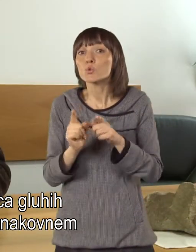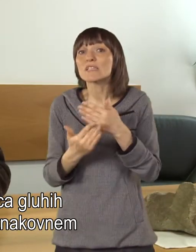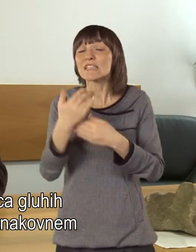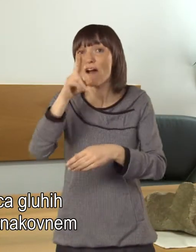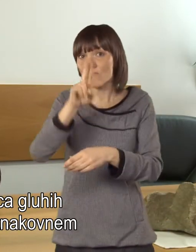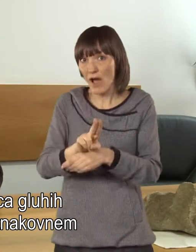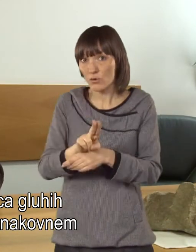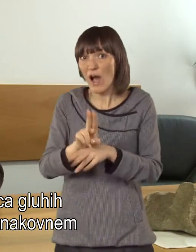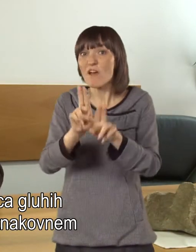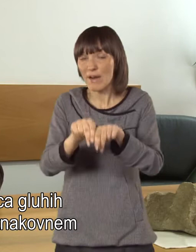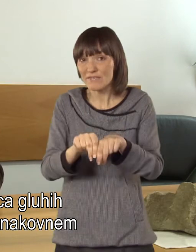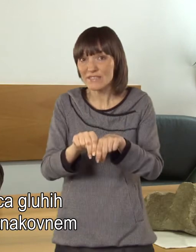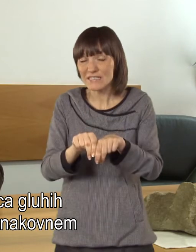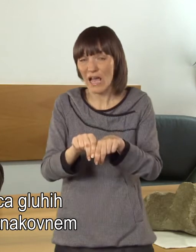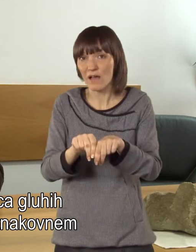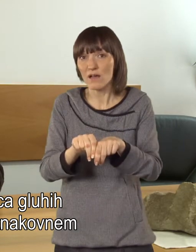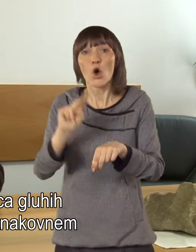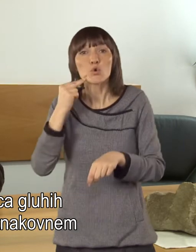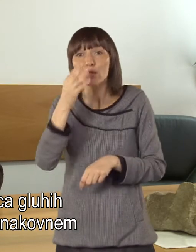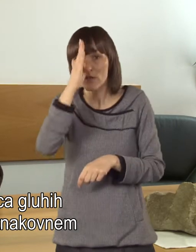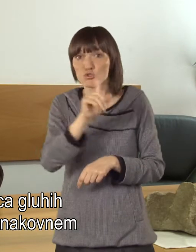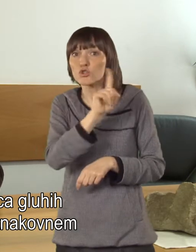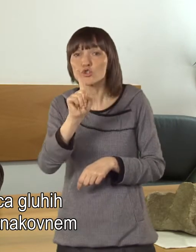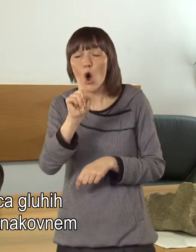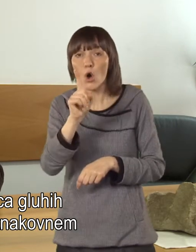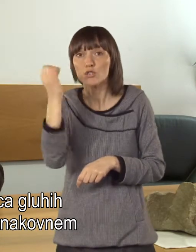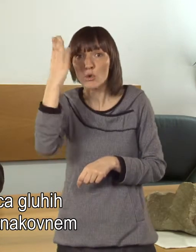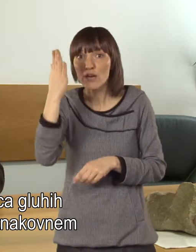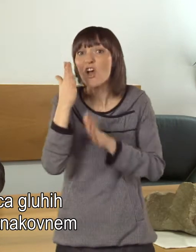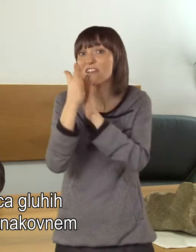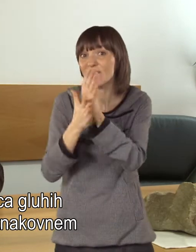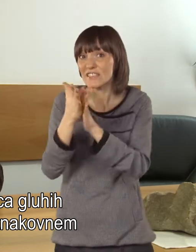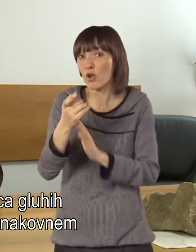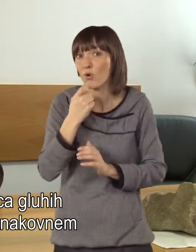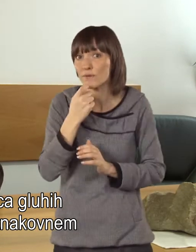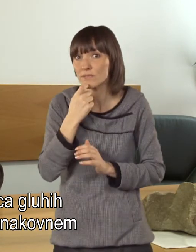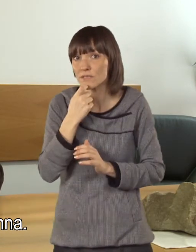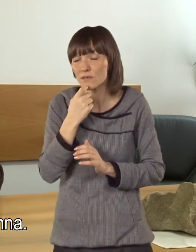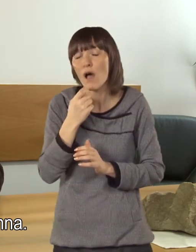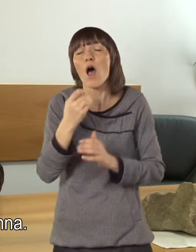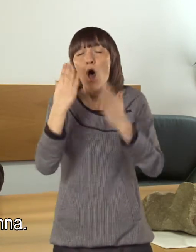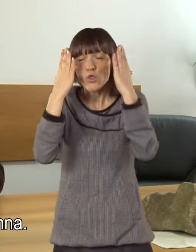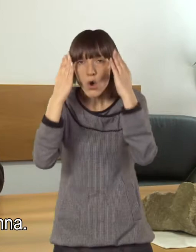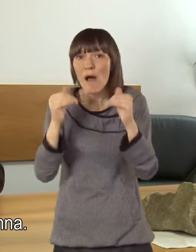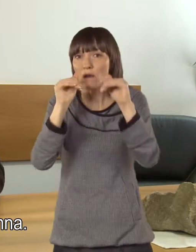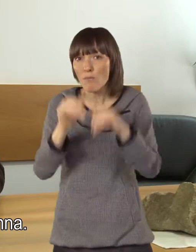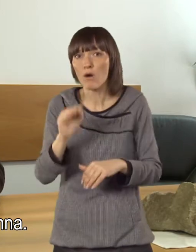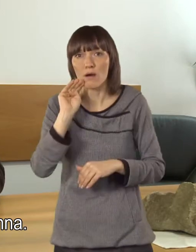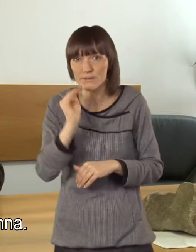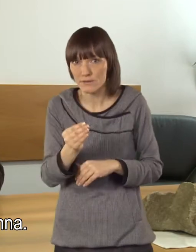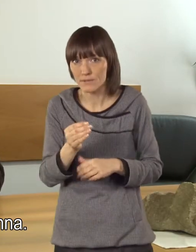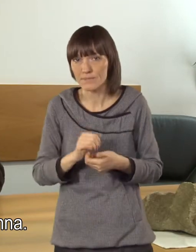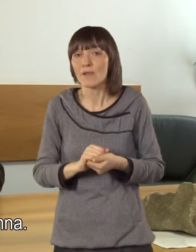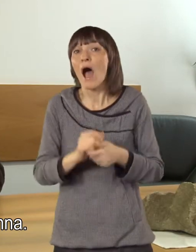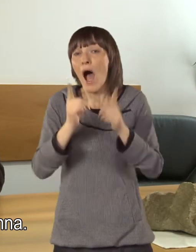za varuha je pravica gluhih in naglušnih do izobraževanja v znakovnem jeziku nedvomna.